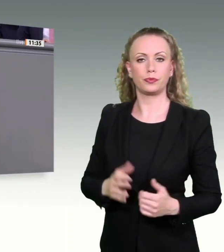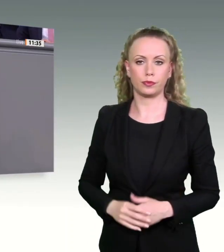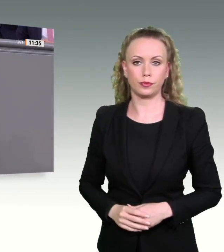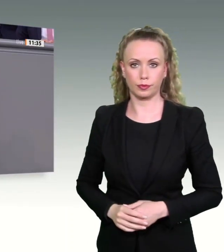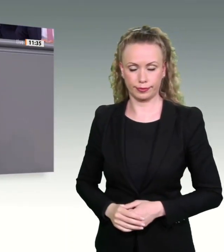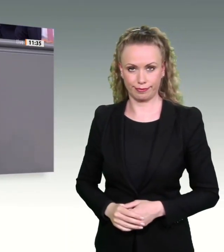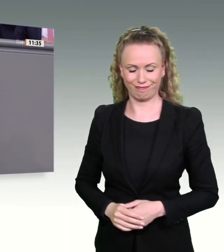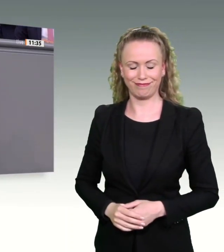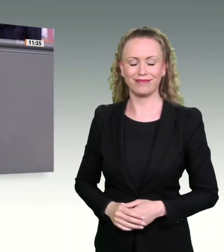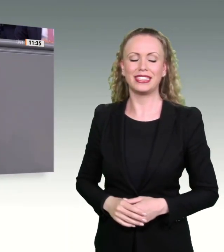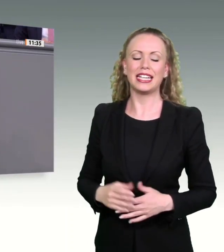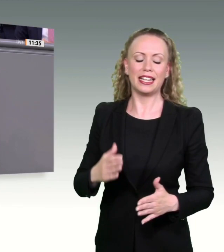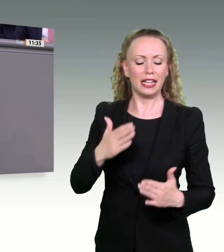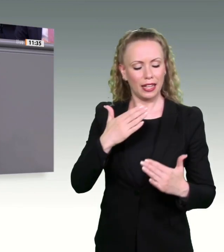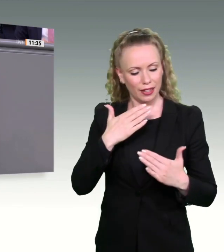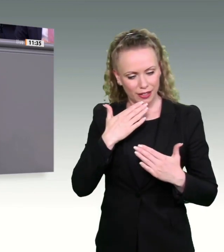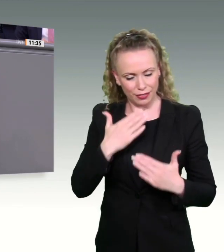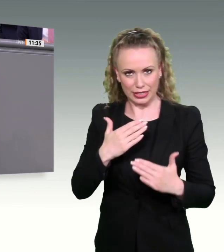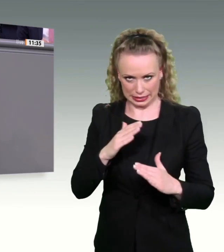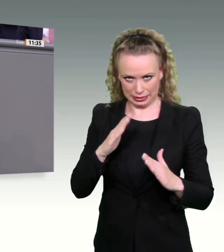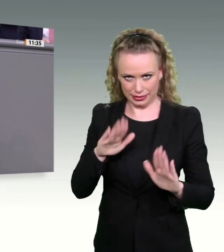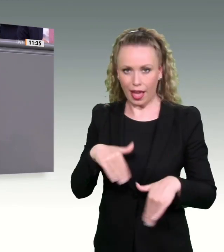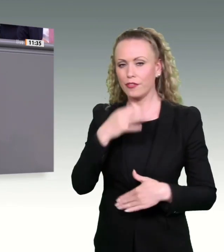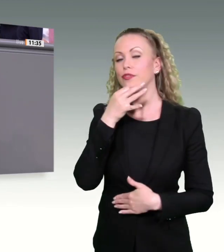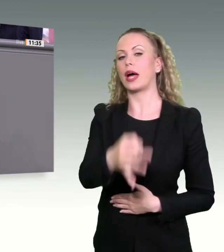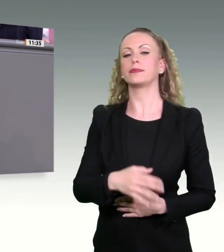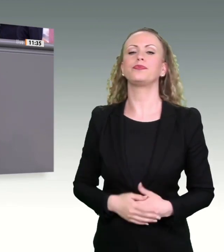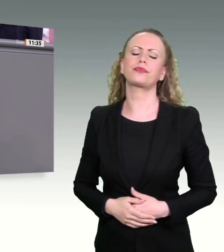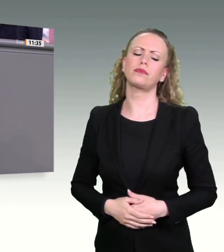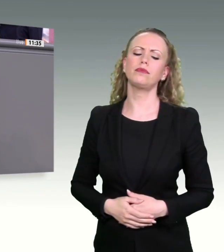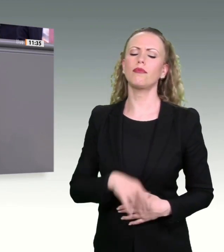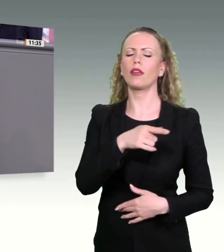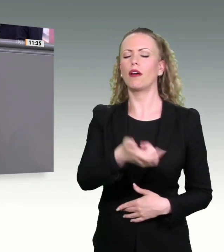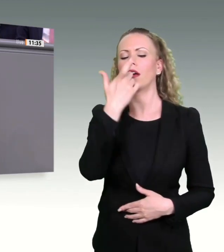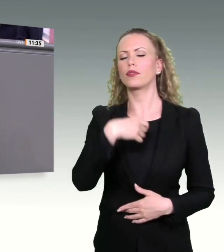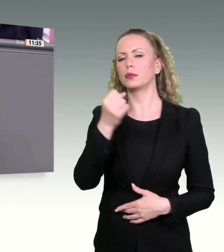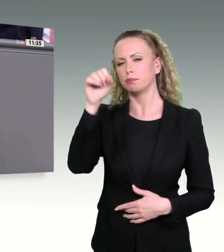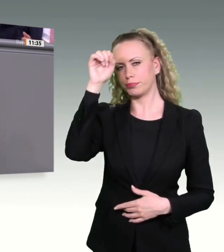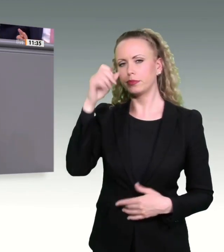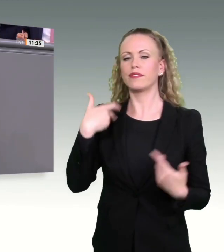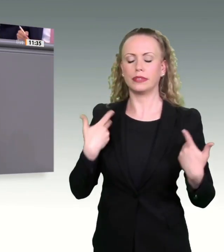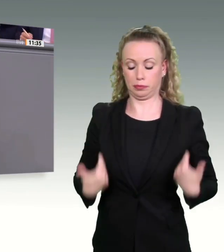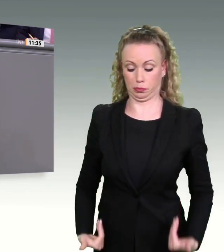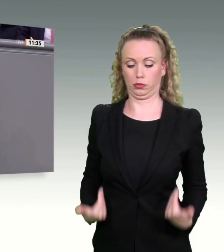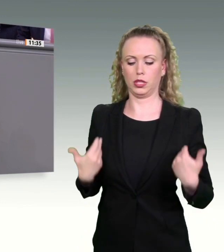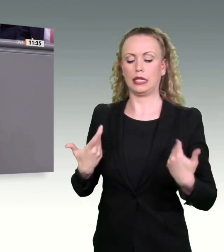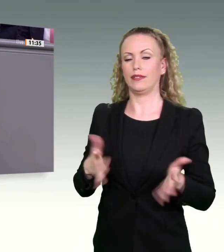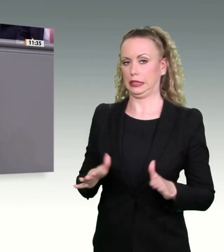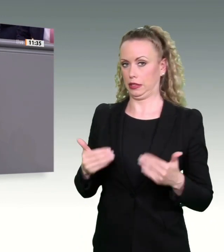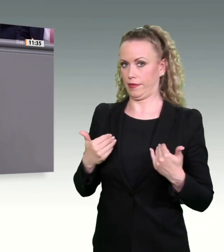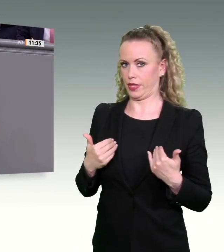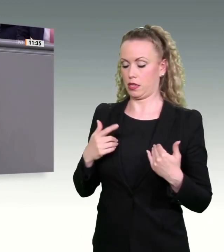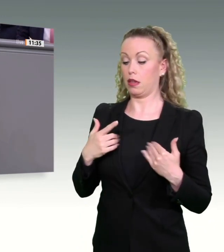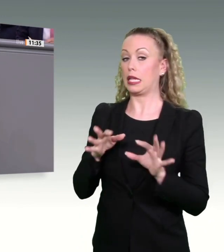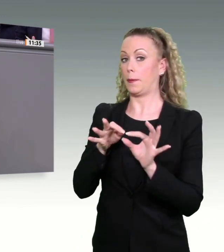Vielen Dank, dass Sie die Frage zulassen. Sie haben ja jetzt gesagt, wir seien der Brandstifter, weil wir Kürzungen beim Personal dargestellt haben. Wie Sie vielleicht